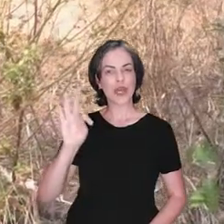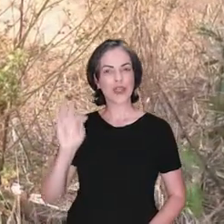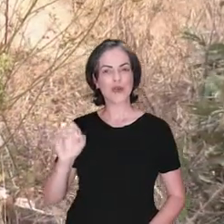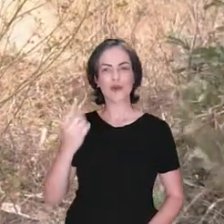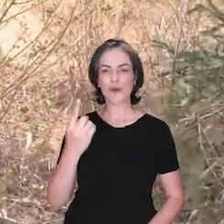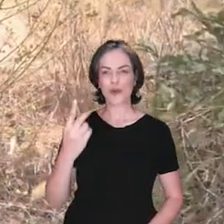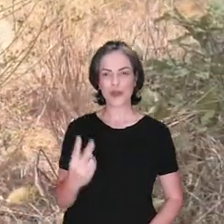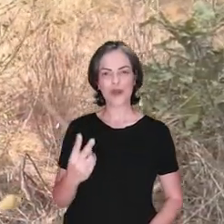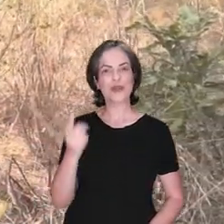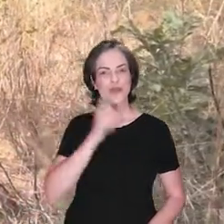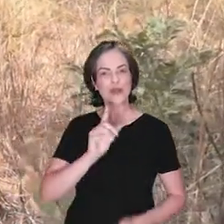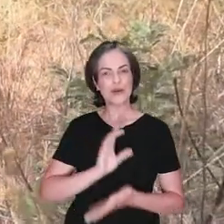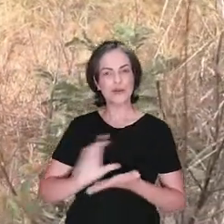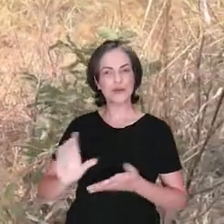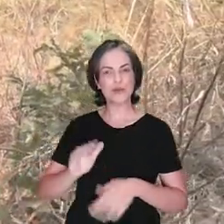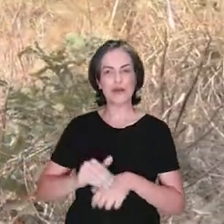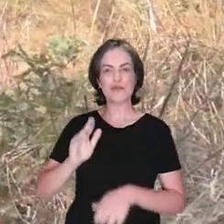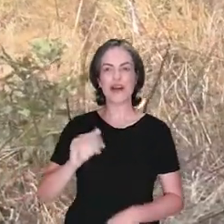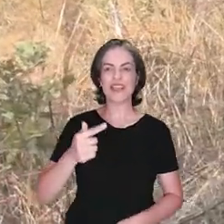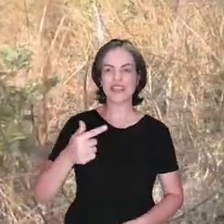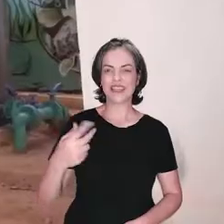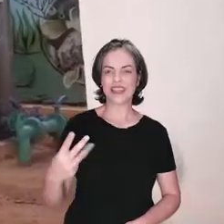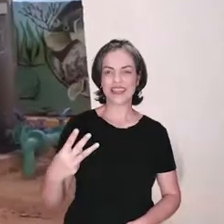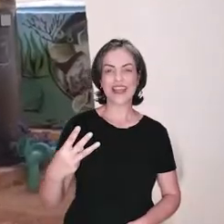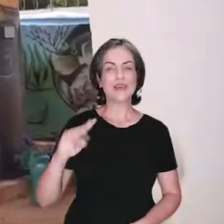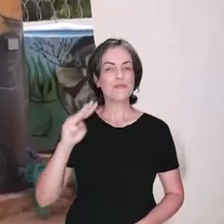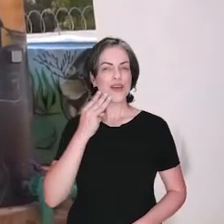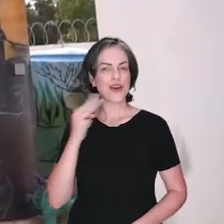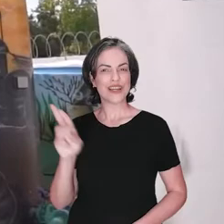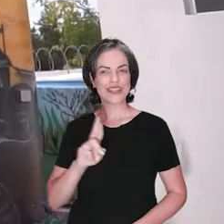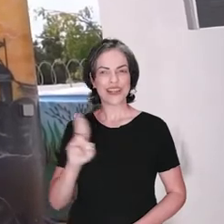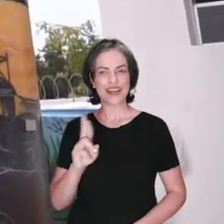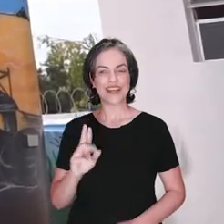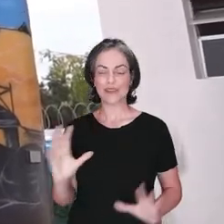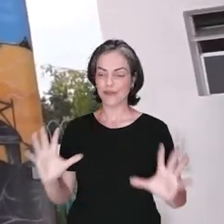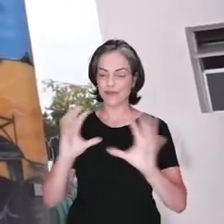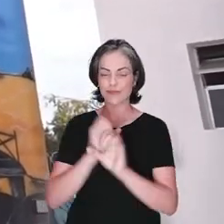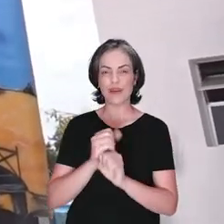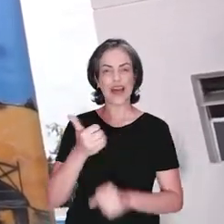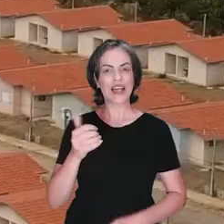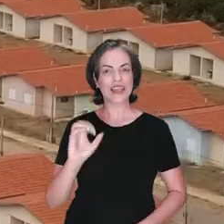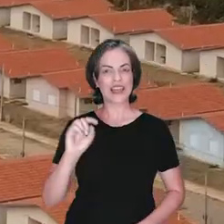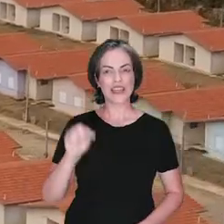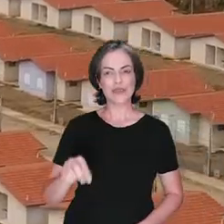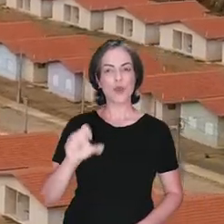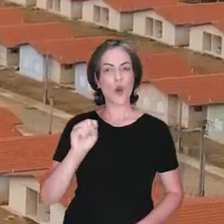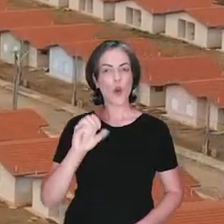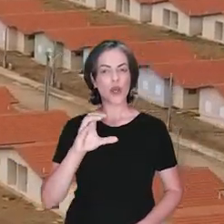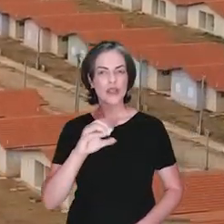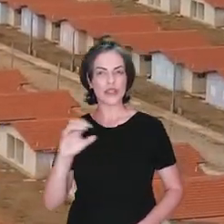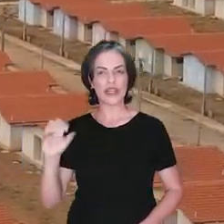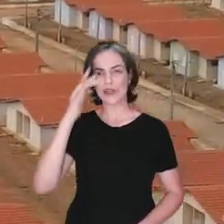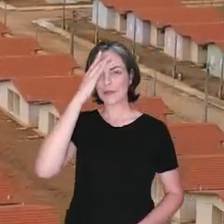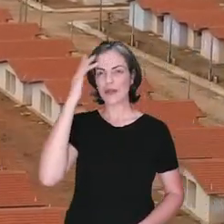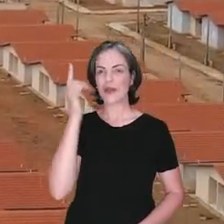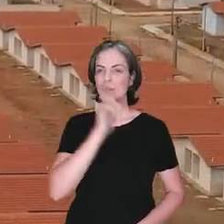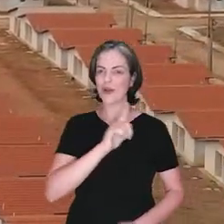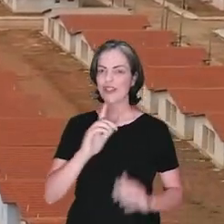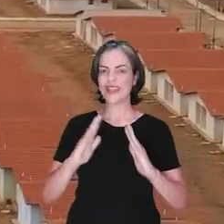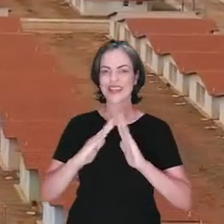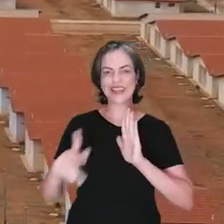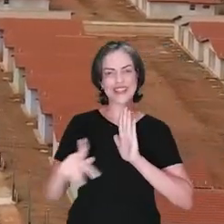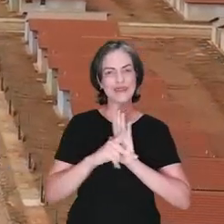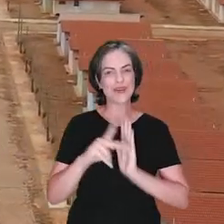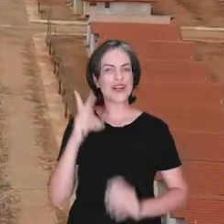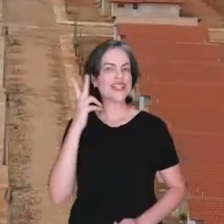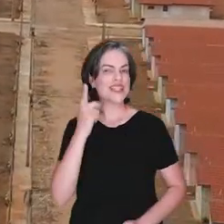receberam investimentos de mais de 73 milhões de reais. Ao todo, 10.800 pessoas realizaram o sonho da casa